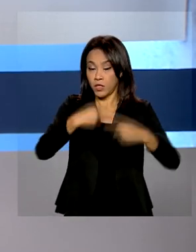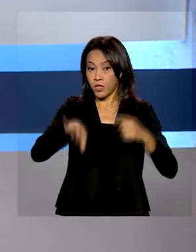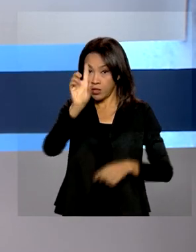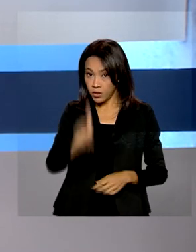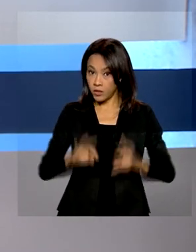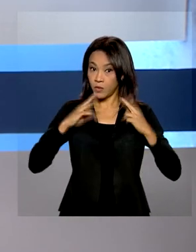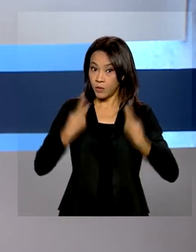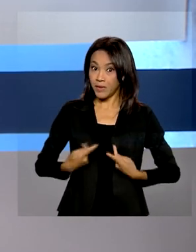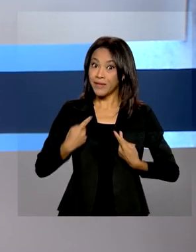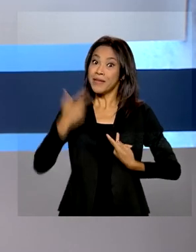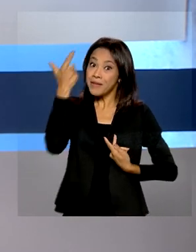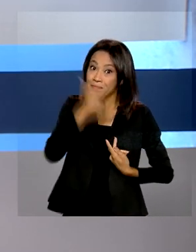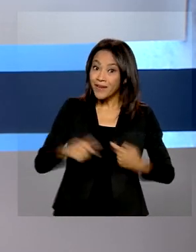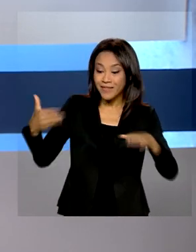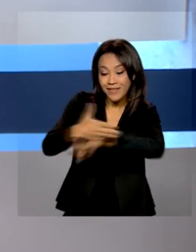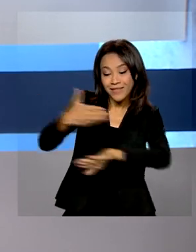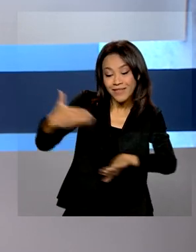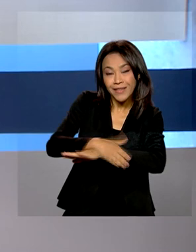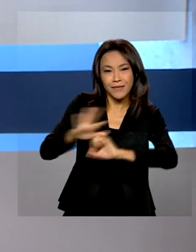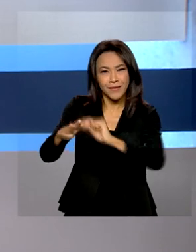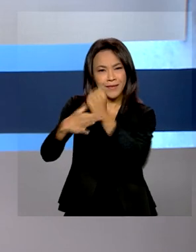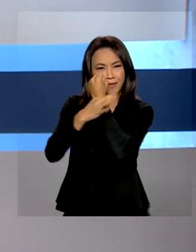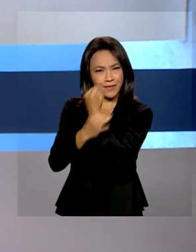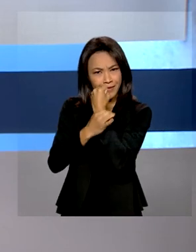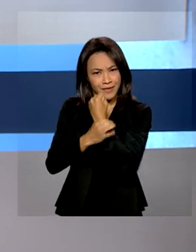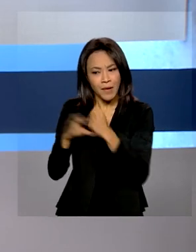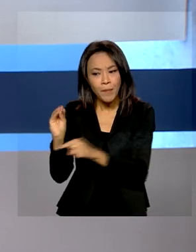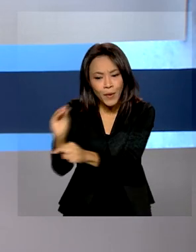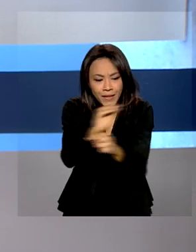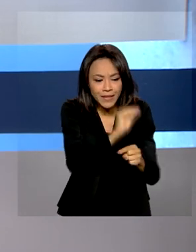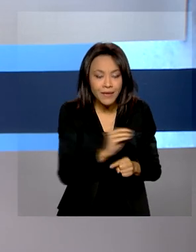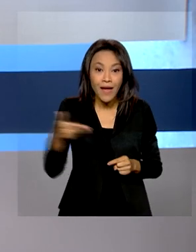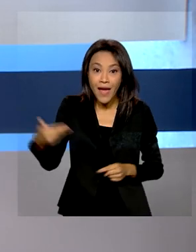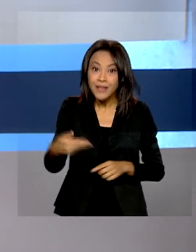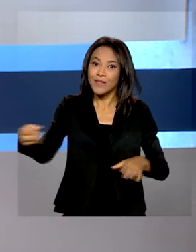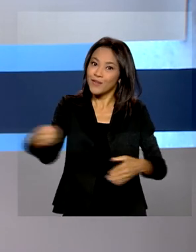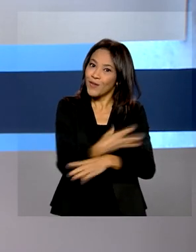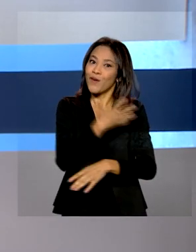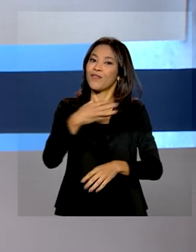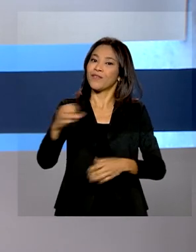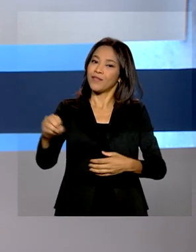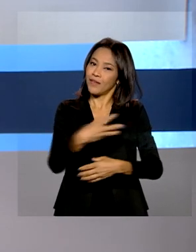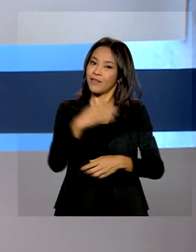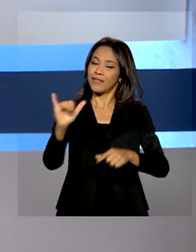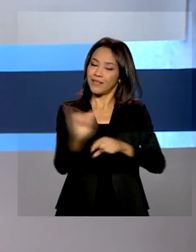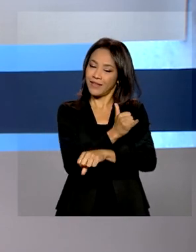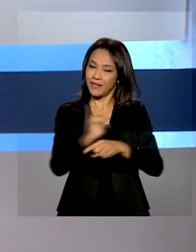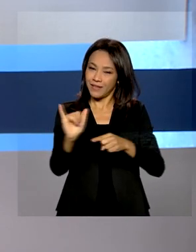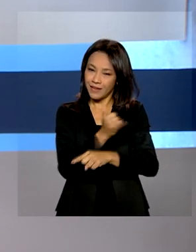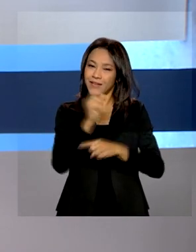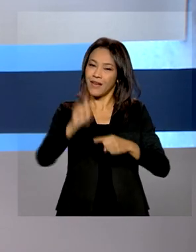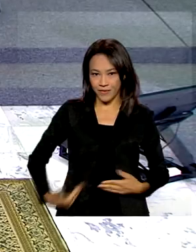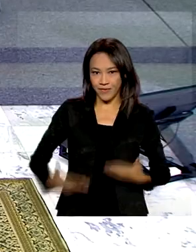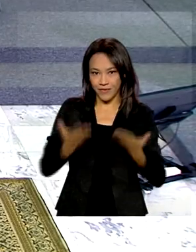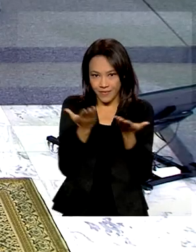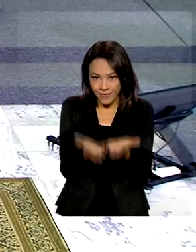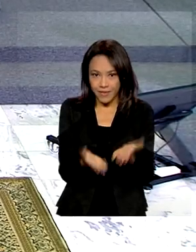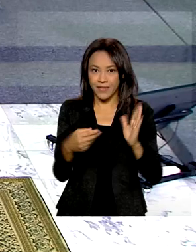ampliar o acesso à rede de proteção. As novas ferramentas fazem parte da Agenda Brasil para Todos.